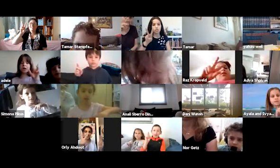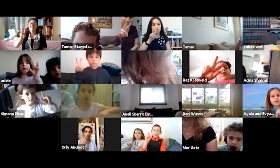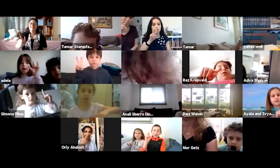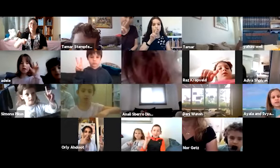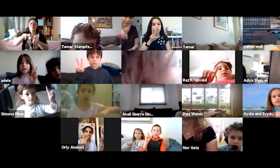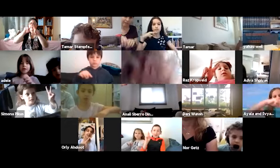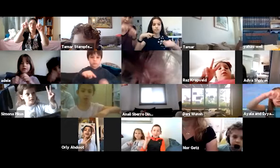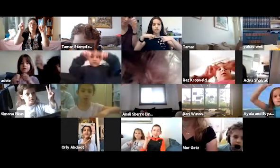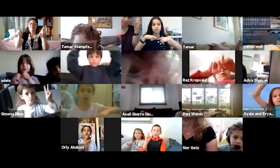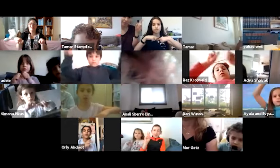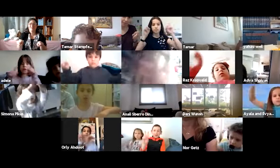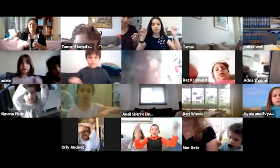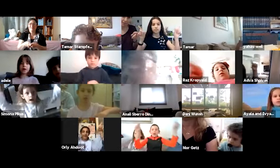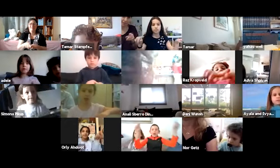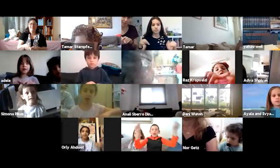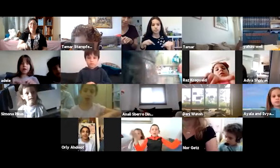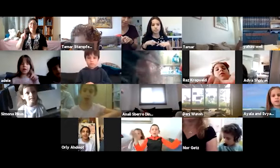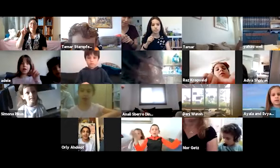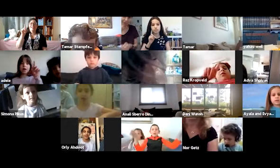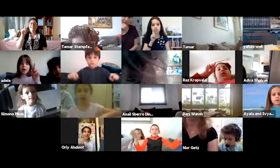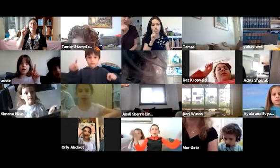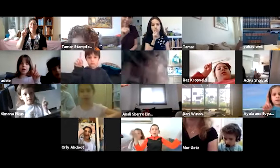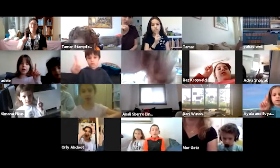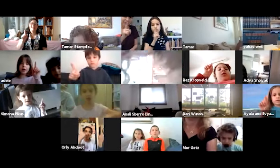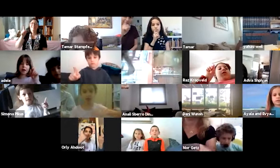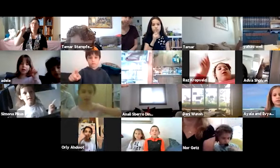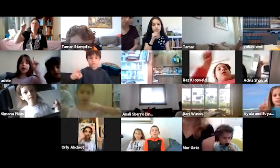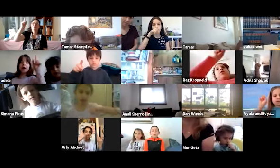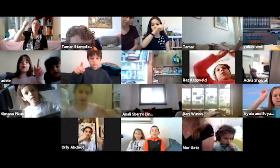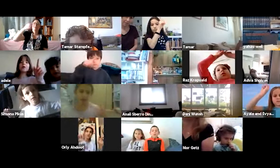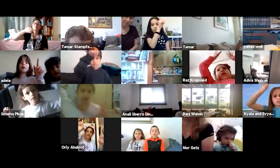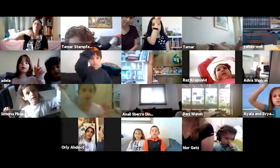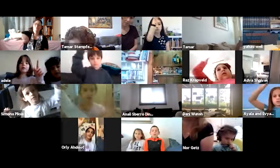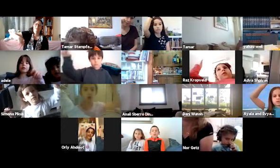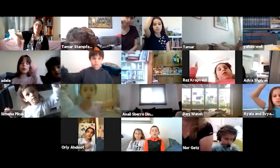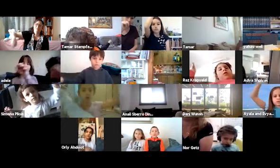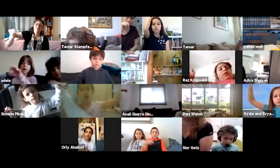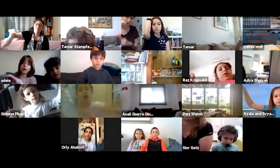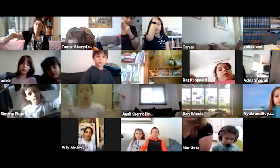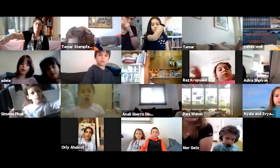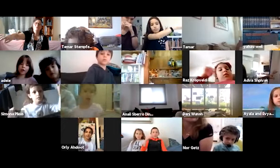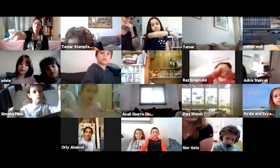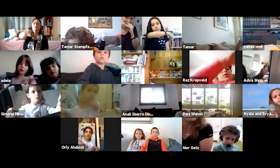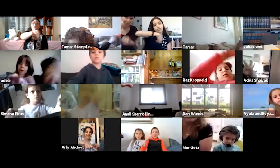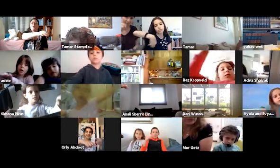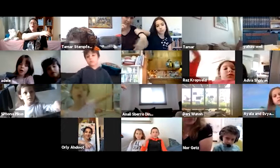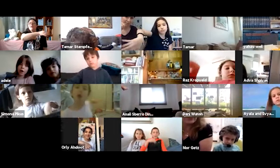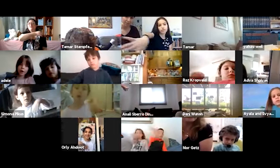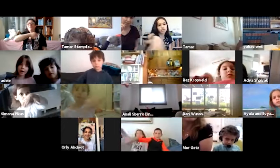לוחות הברית. אחד אלוהנו, אלוהנו, אלוהנו,